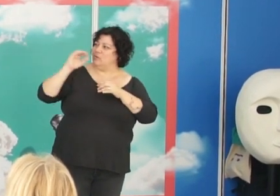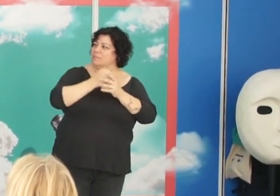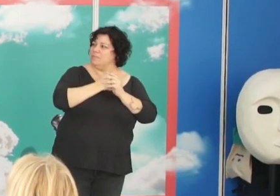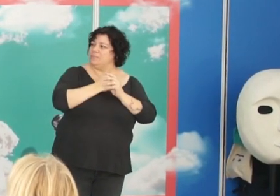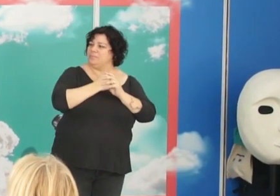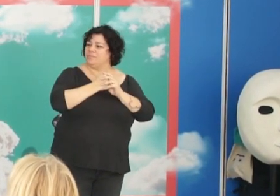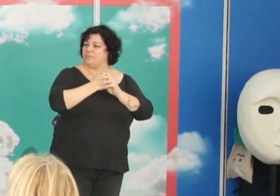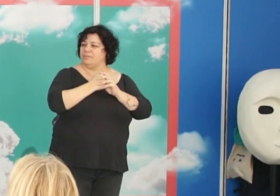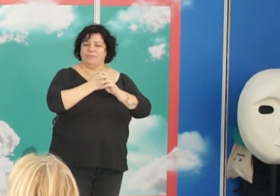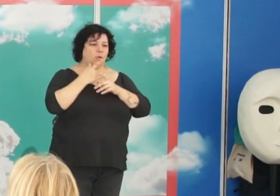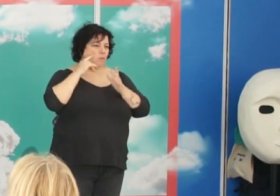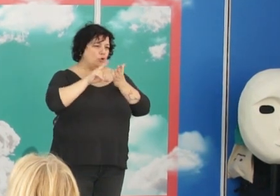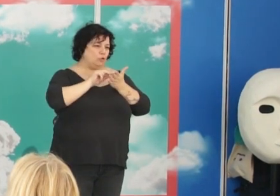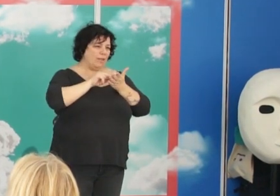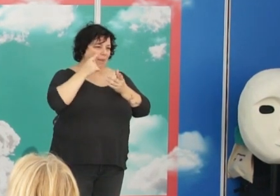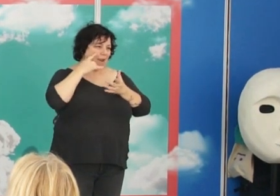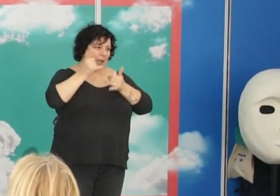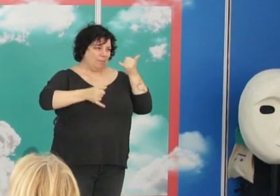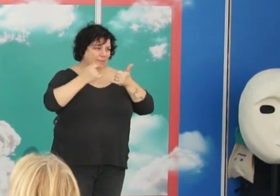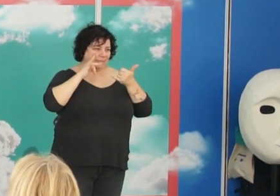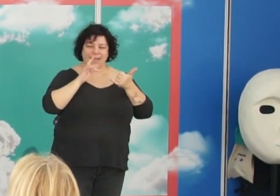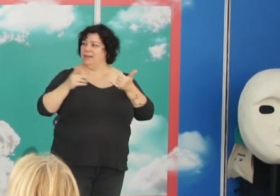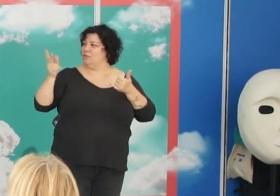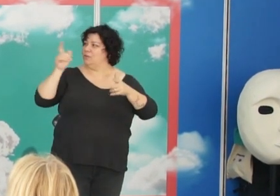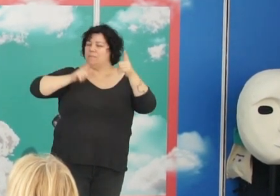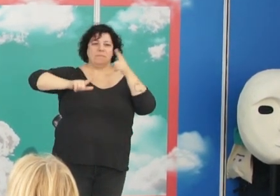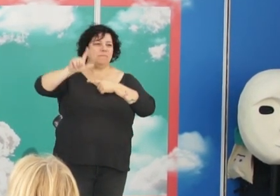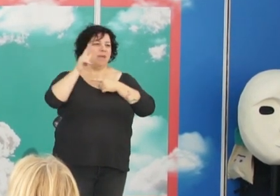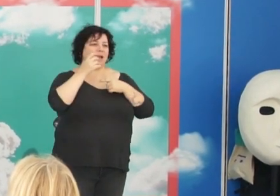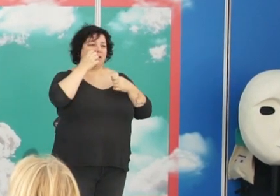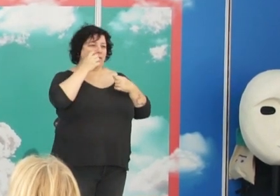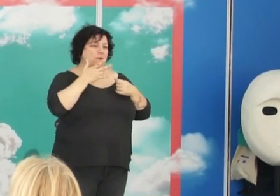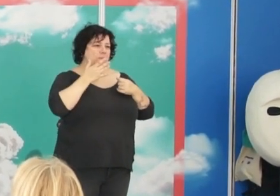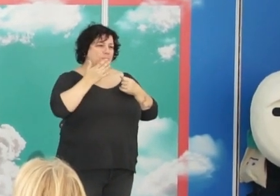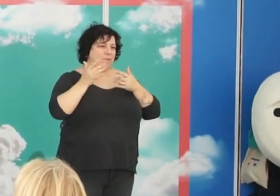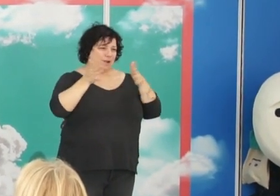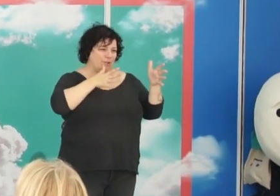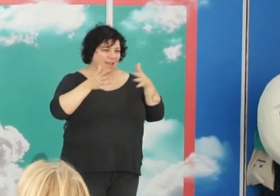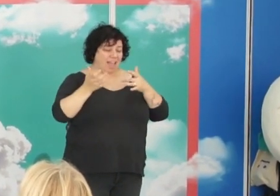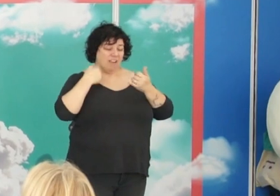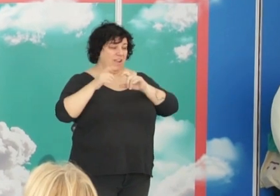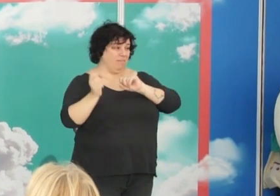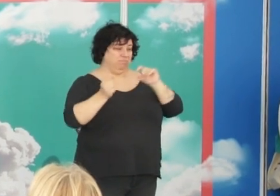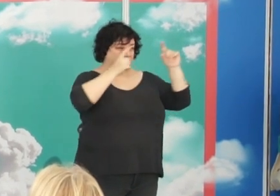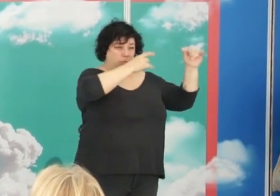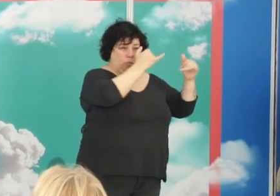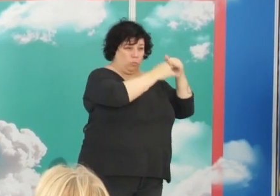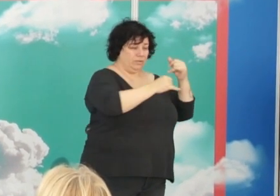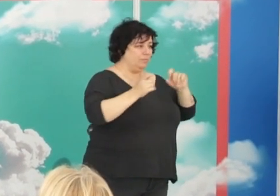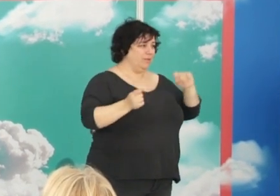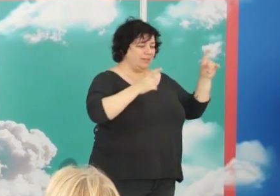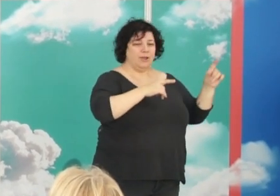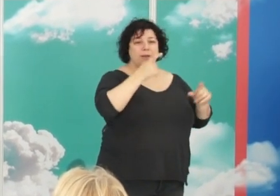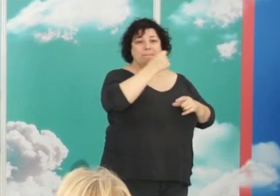Aquí esta, me traigo la chulerilla para no meter la pata, este es un viaje a Buenos Aires que acaba siendo el destino de su exilio, pero esta foto es de